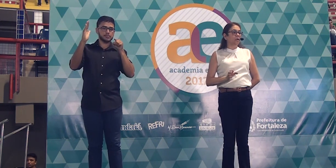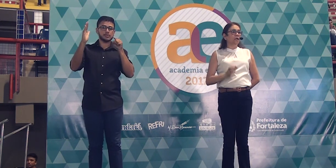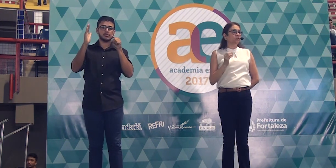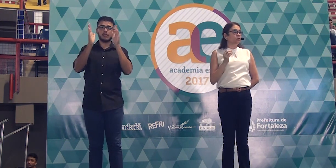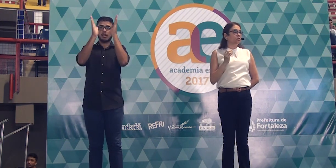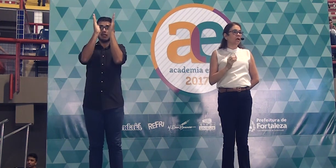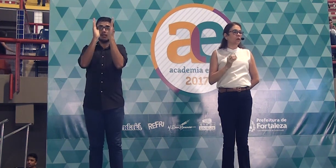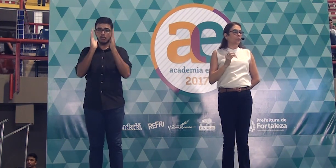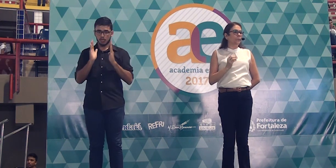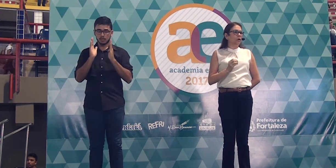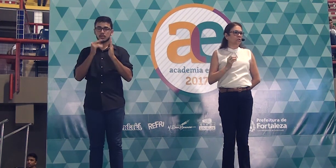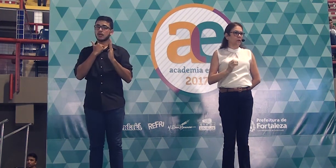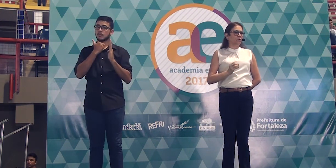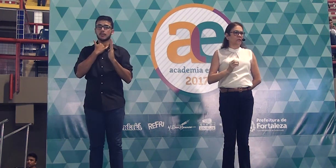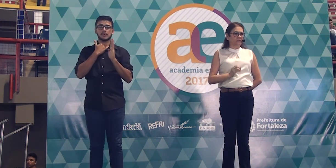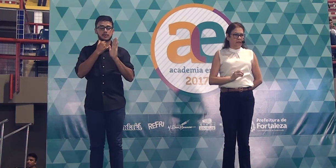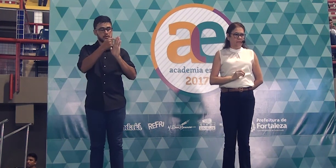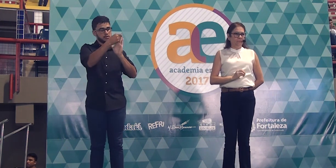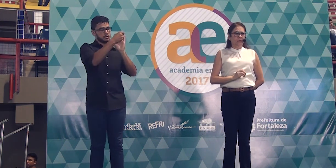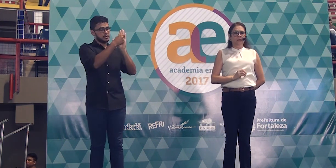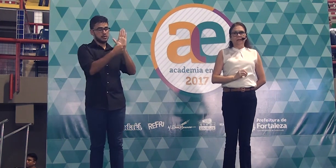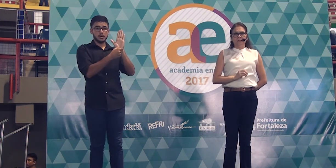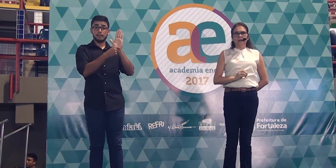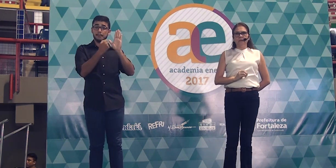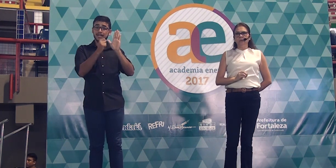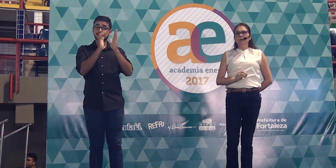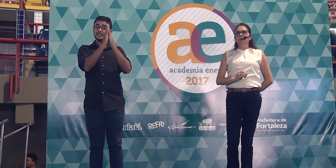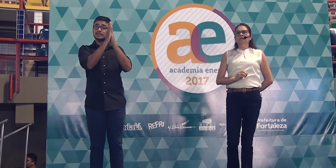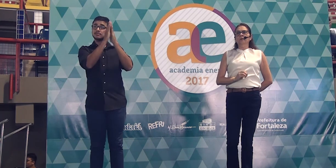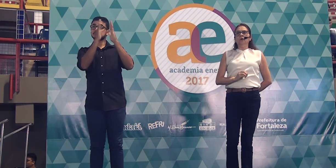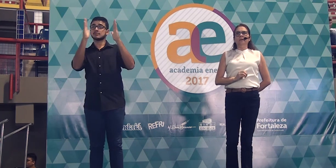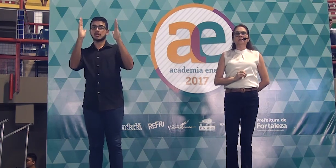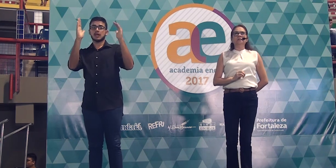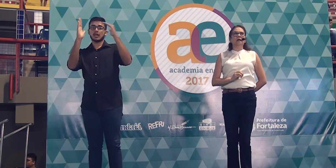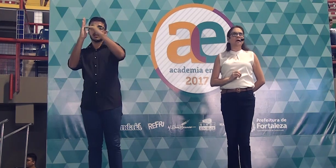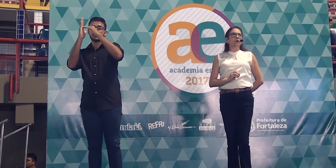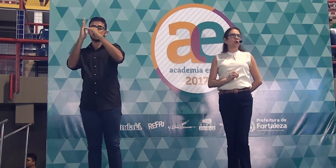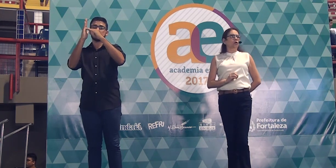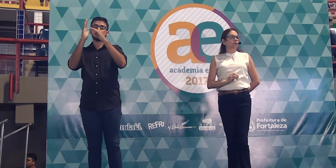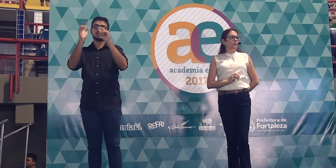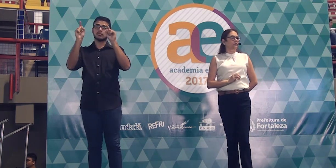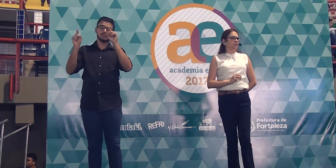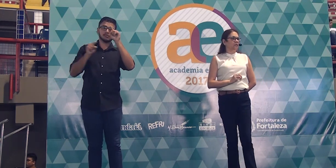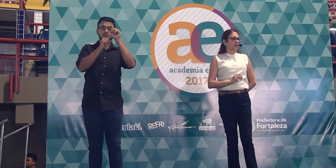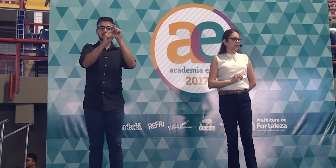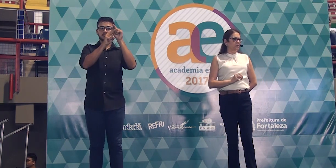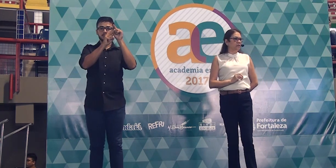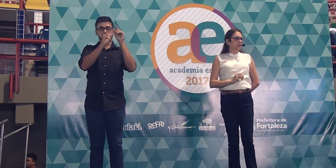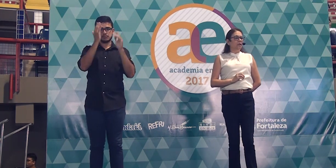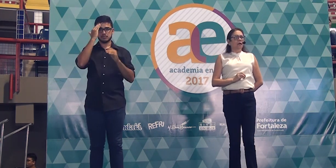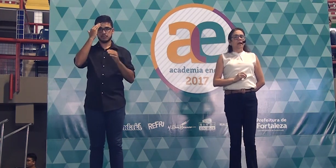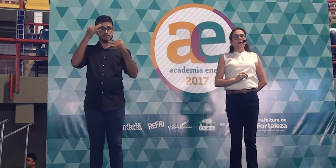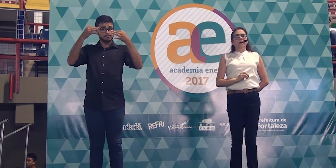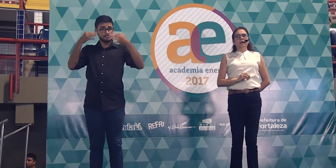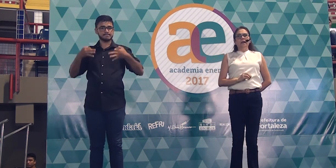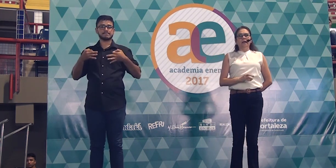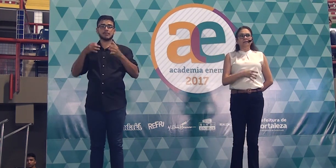folha. Isso não pode acontecer, tá certo? Vamos começar colocando para vocês